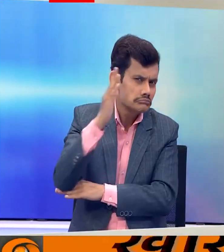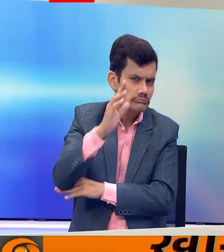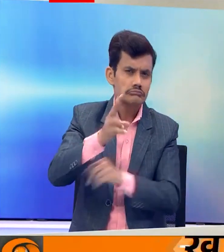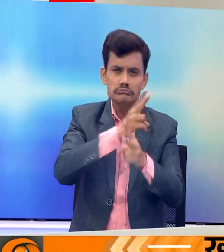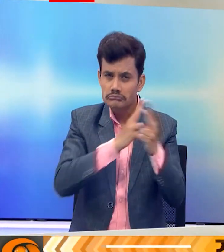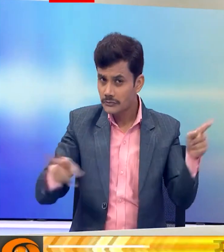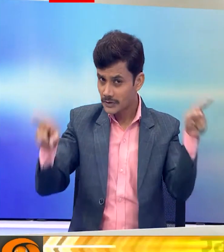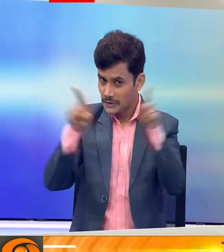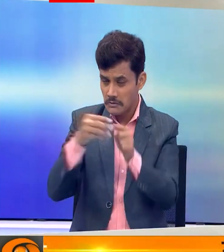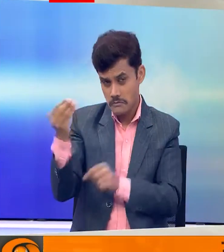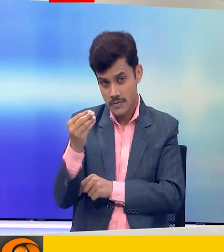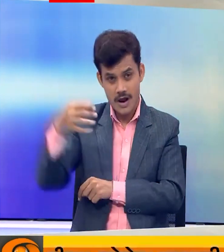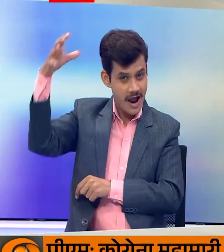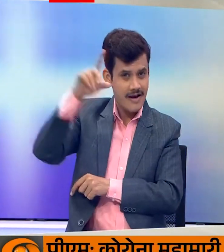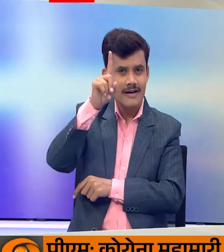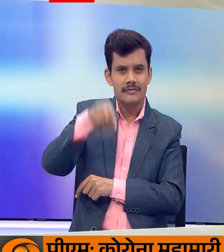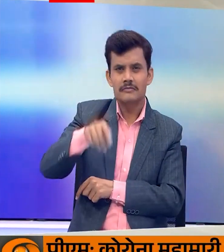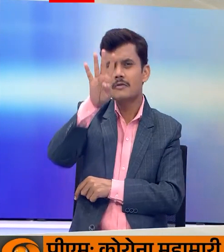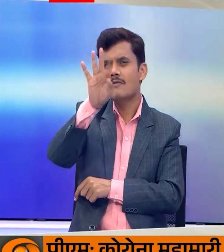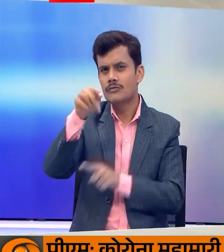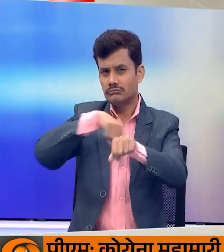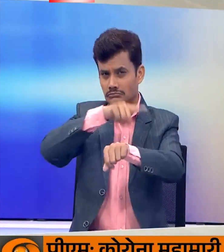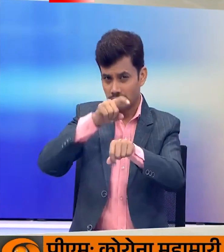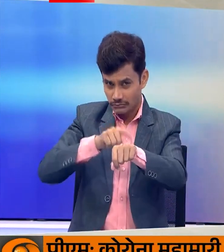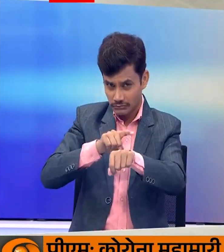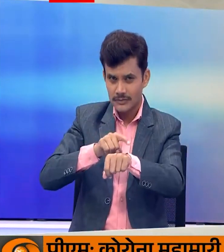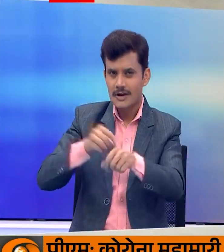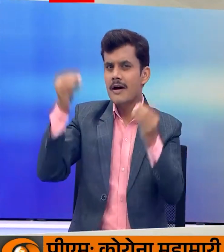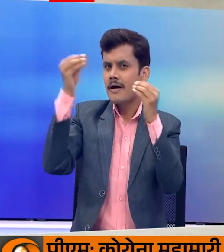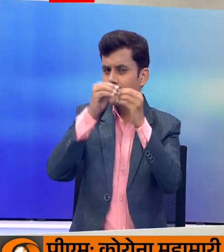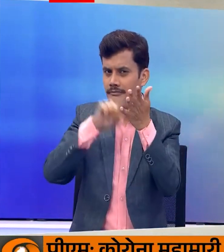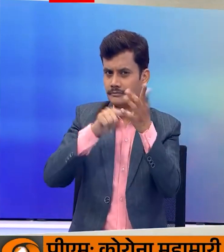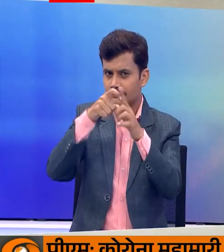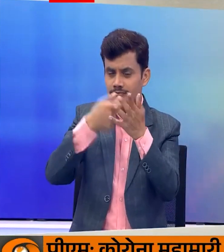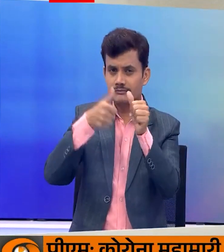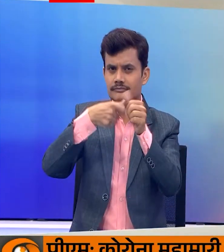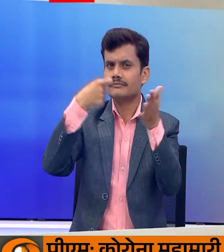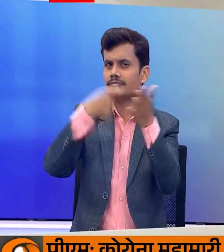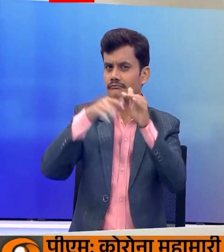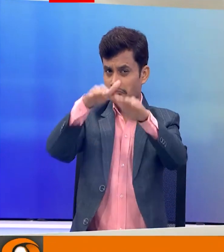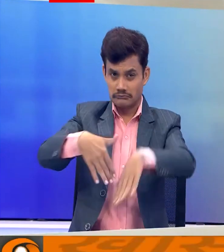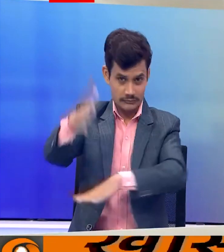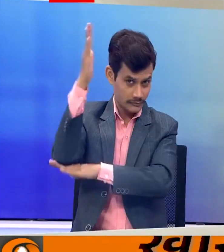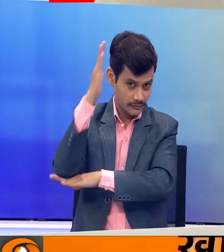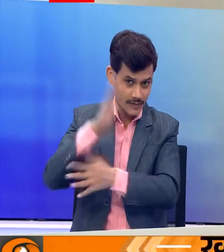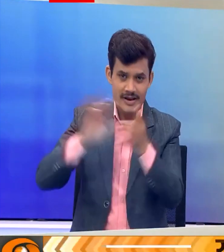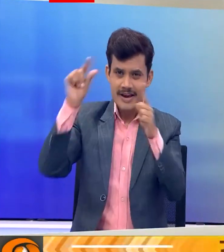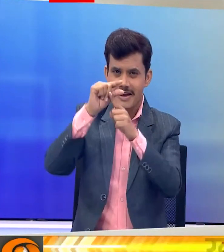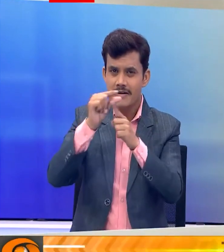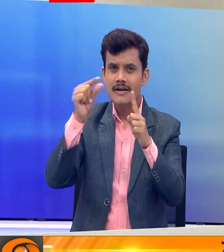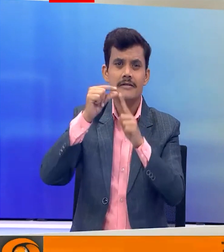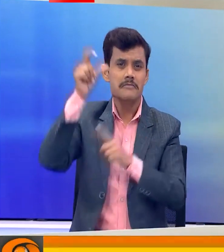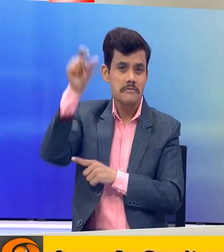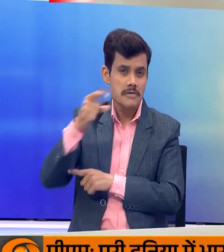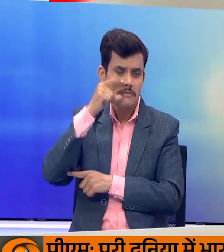खड़गे दुपहर तकरीबन 1 बच के 40 मिनिट पर भद्रक में राली करेंगे वहीं हिमाचल में कॉंग्रिस महासरचिफ प्रियंका गांधी